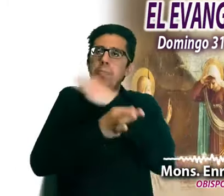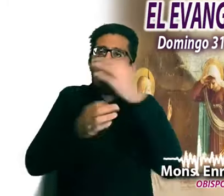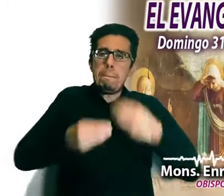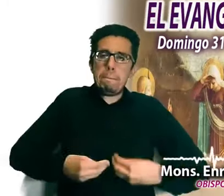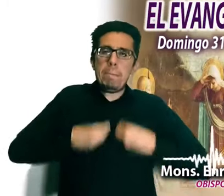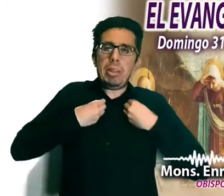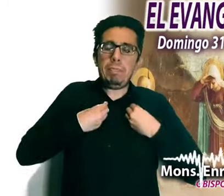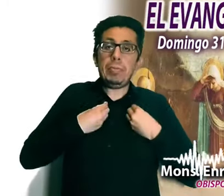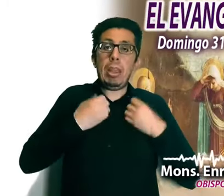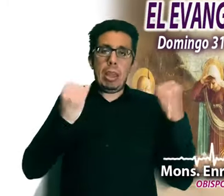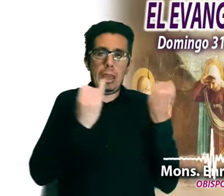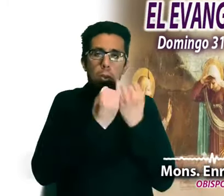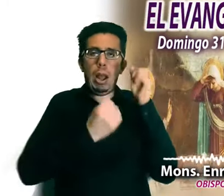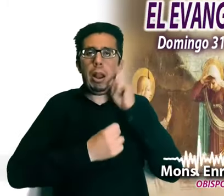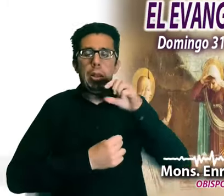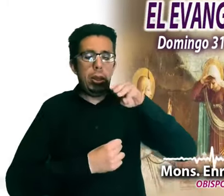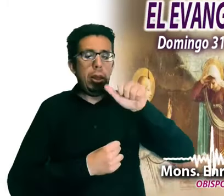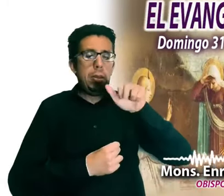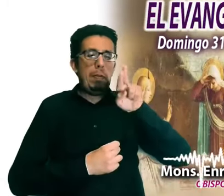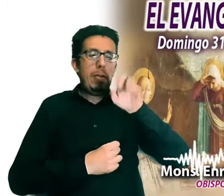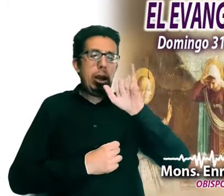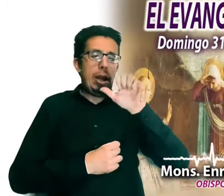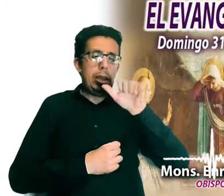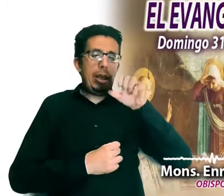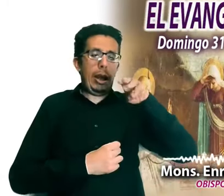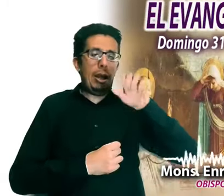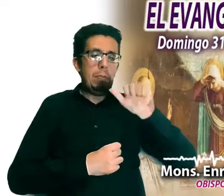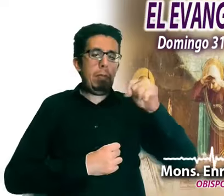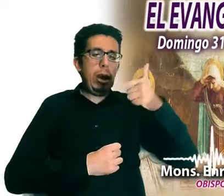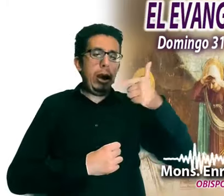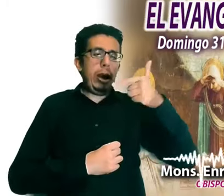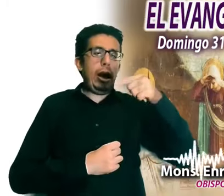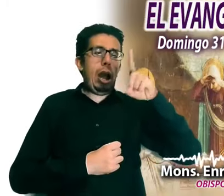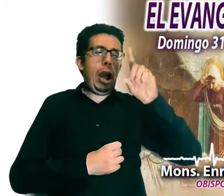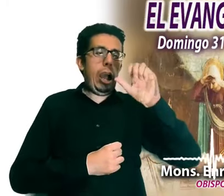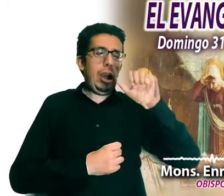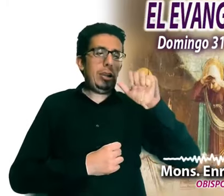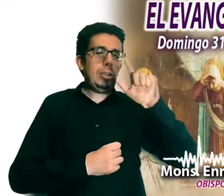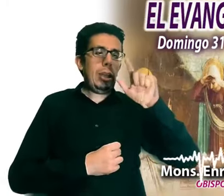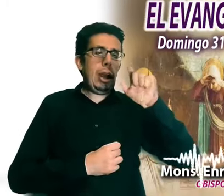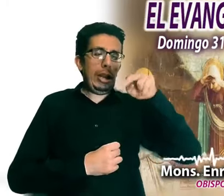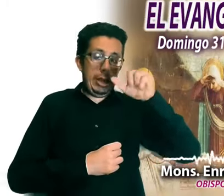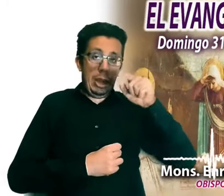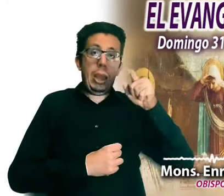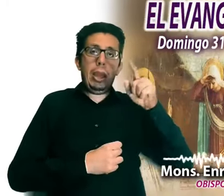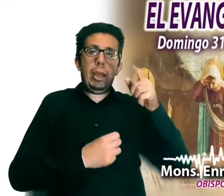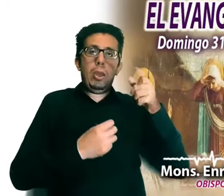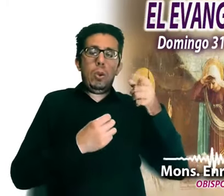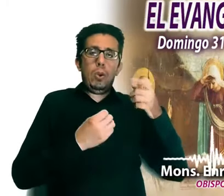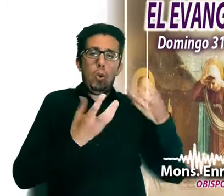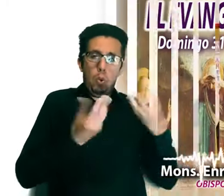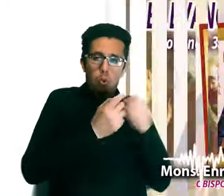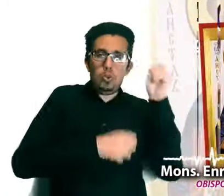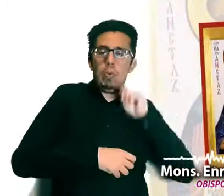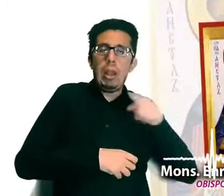transforma María Magdalena y sus acompañantes en mensajeras de la gran novedad. El